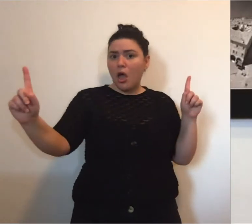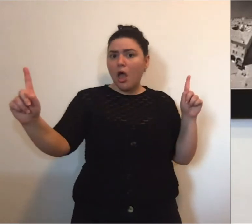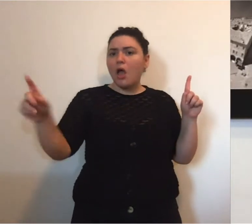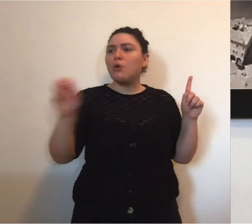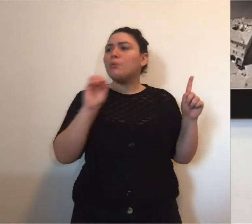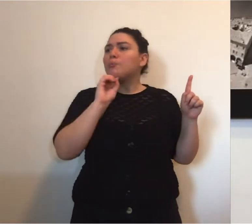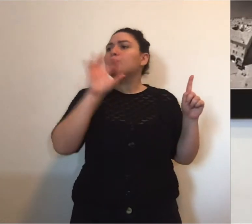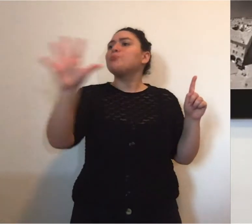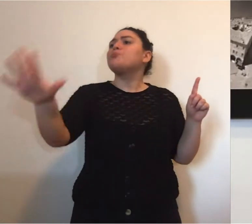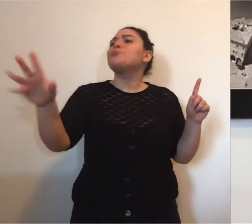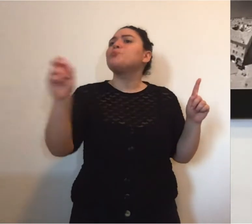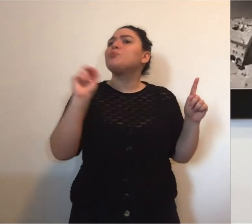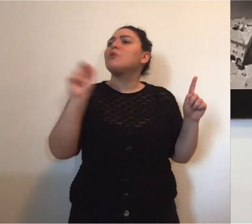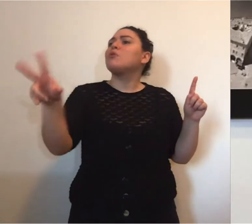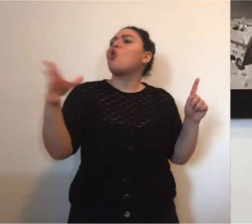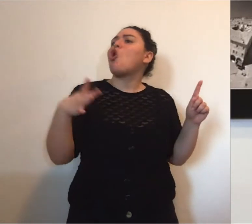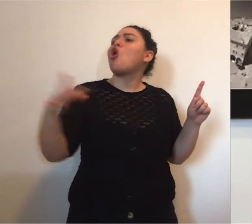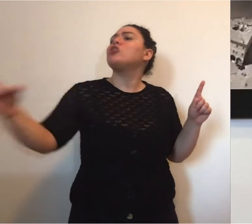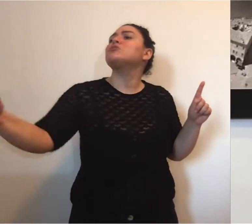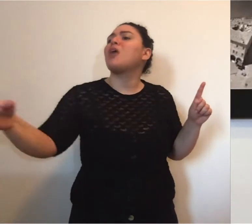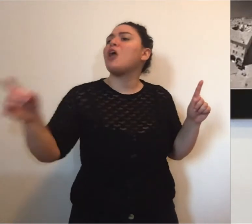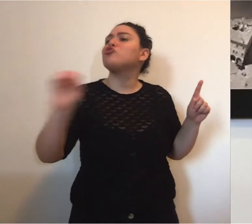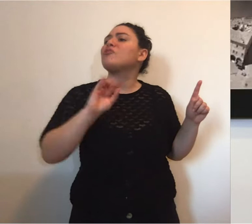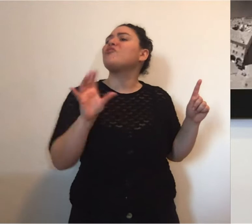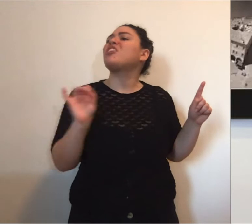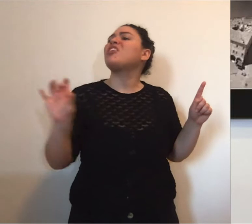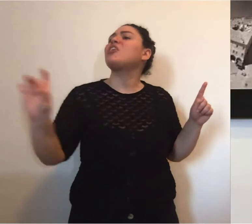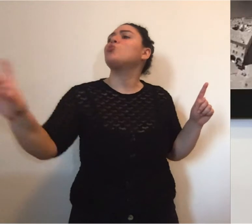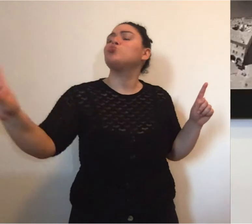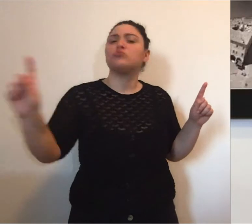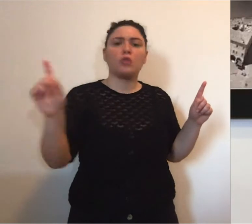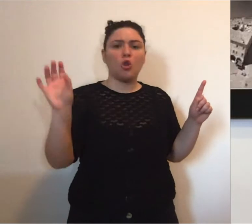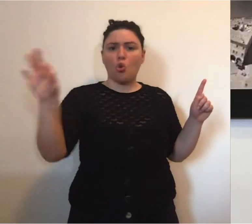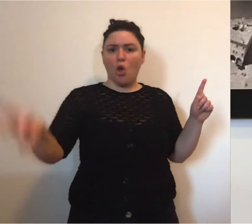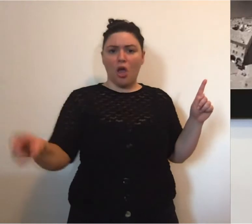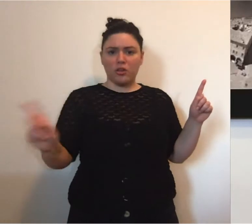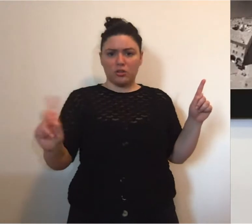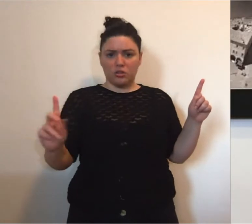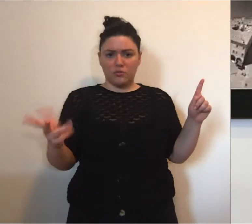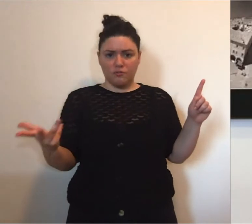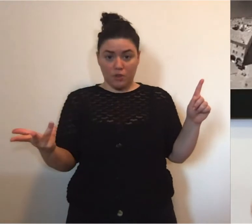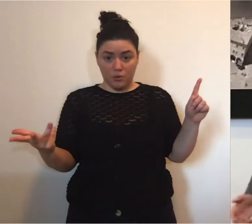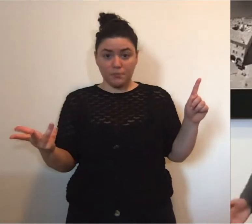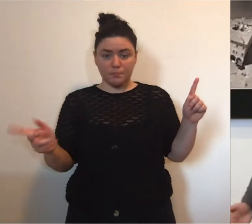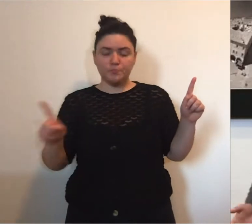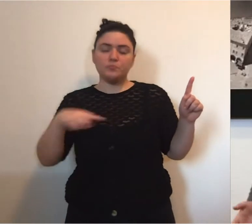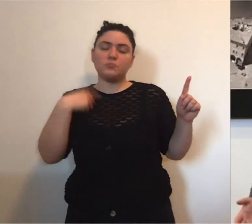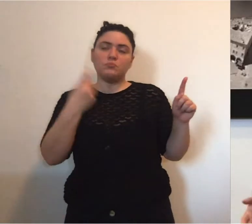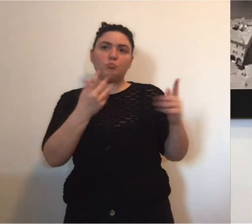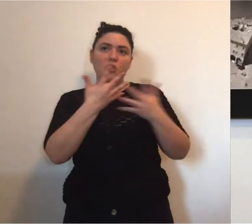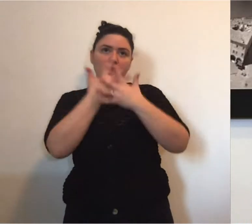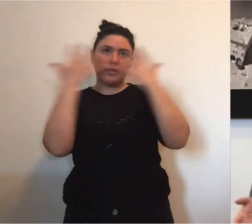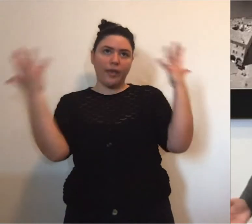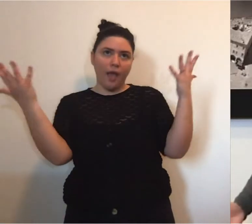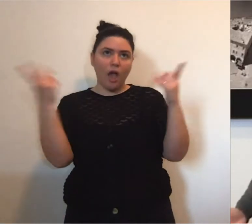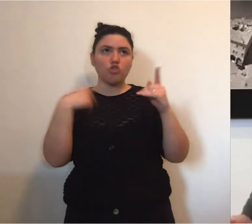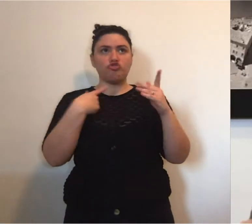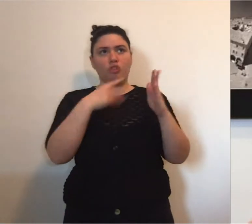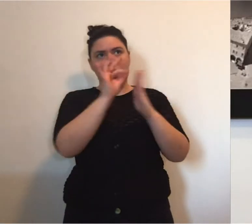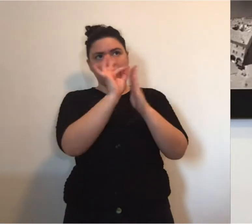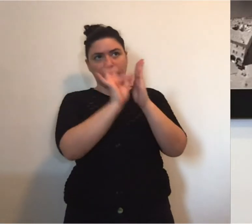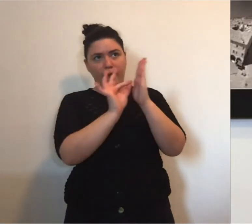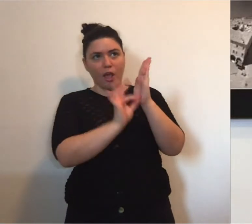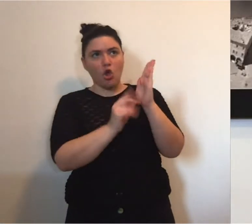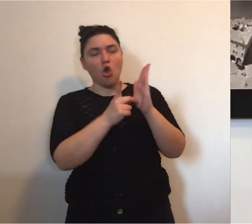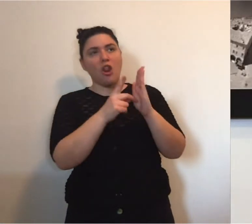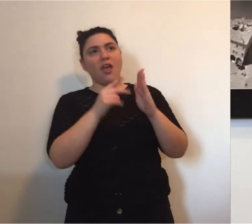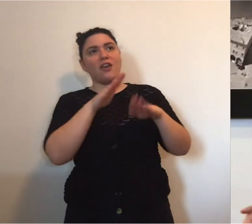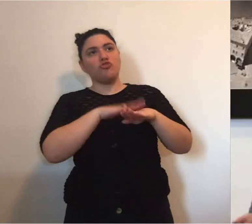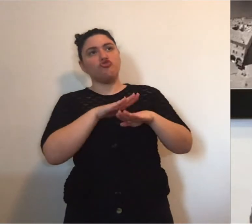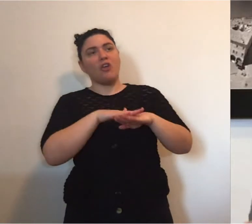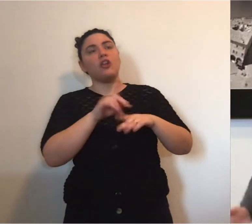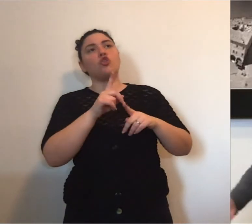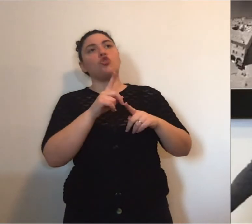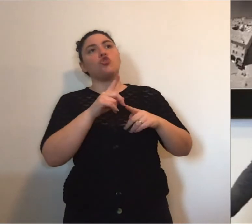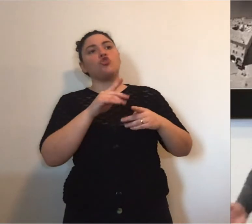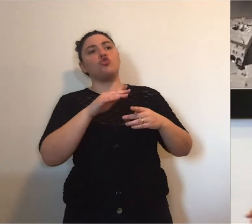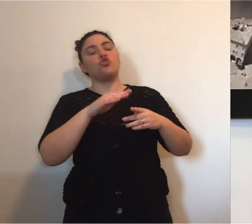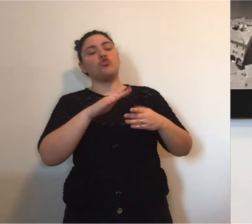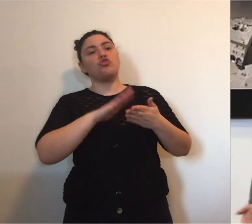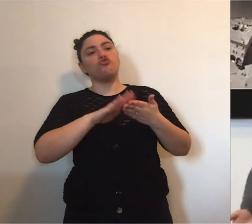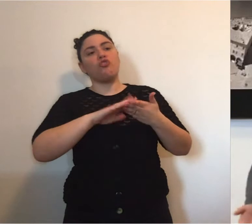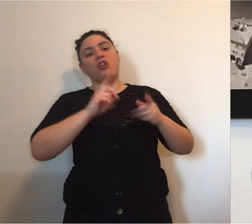non arriva ad avere un'occasione di infezione. Poi per quanto riguarda il resto delle norme igienico